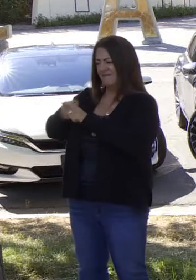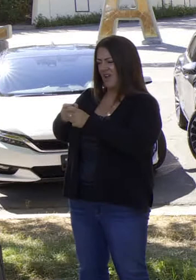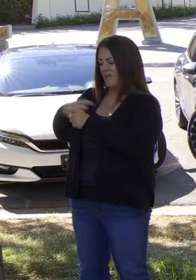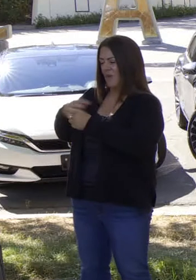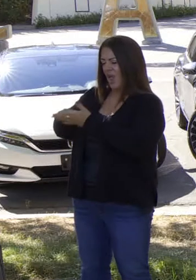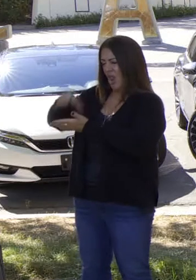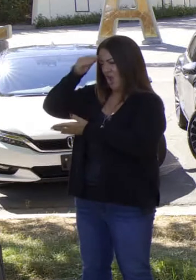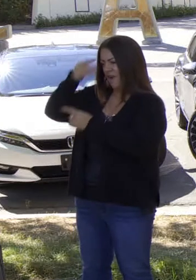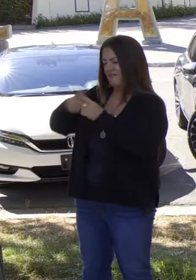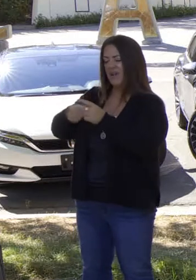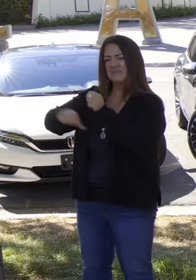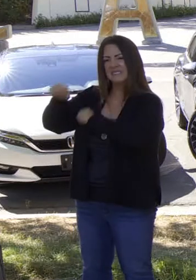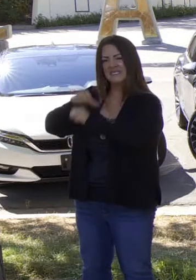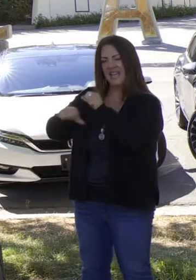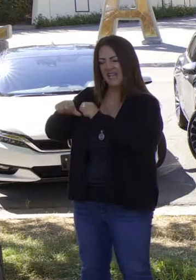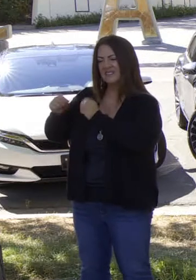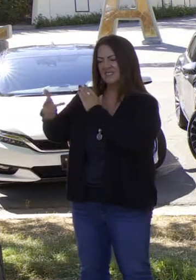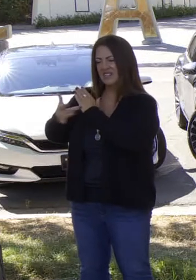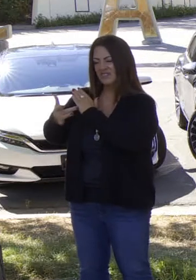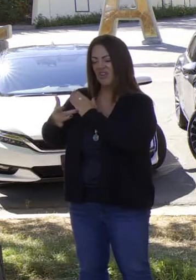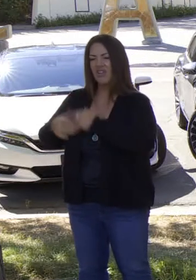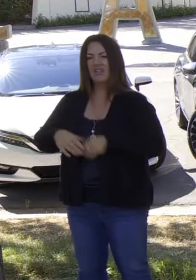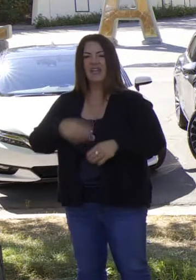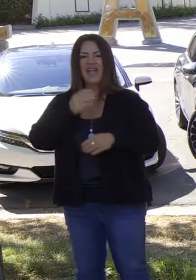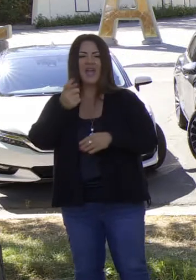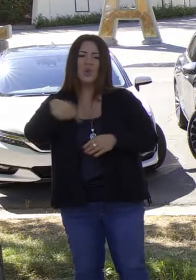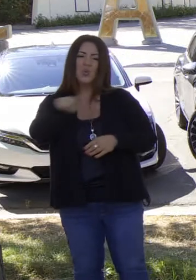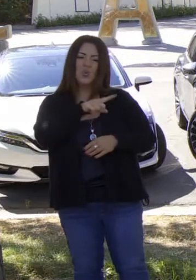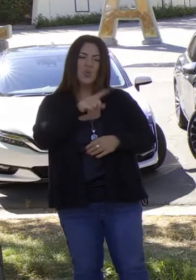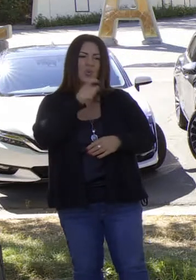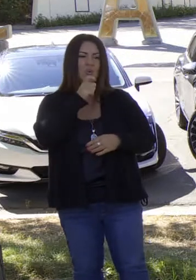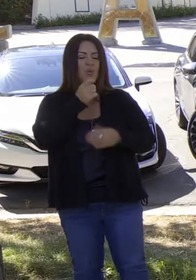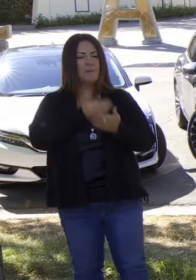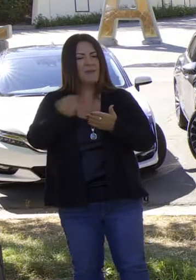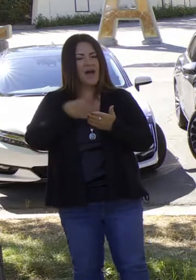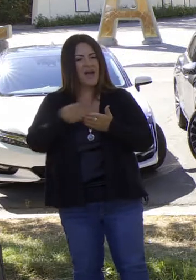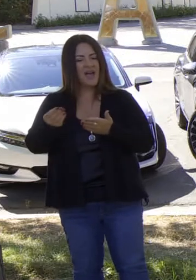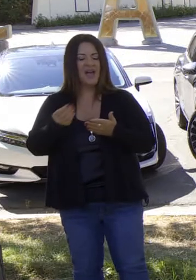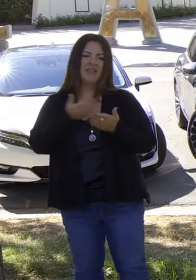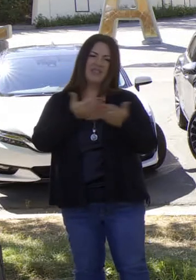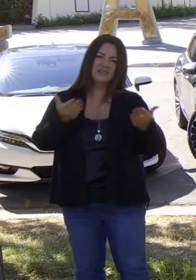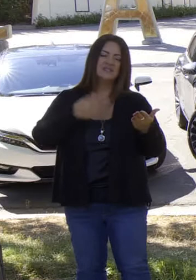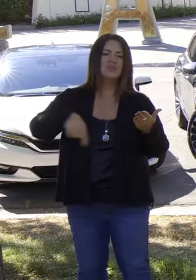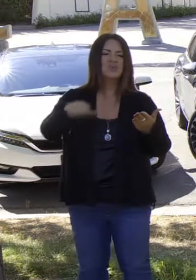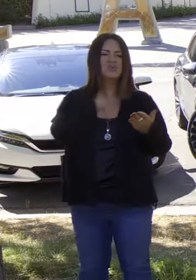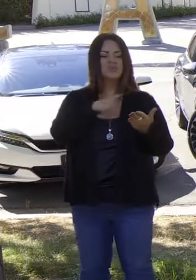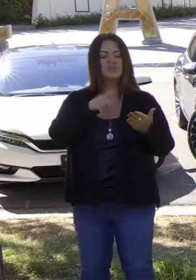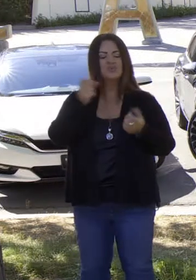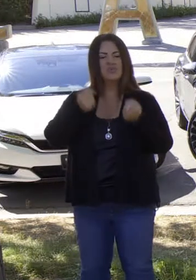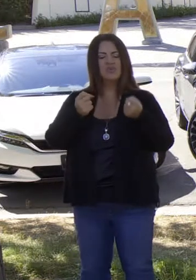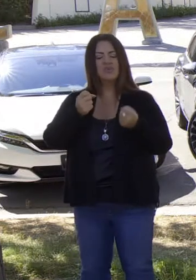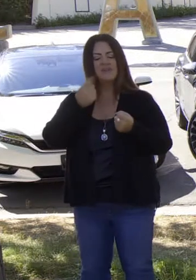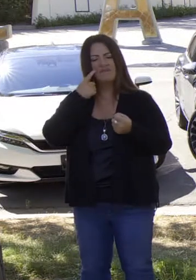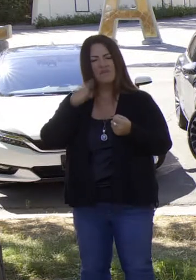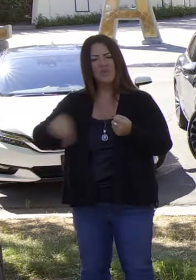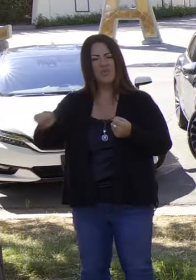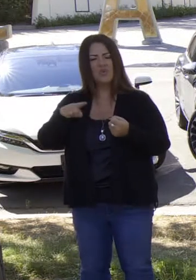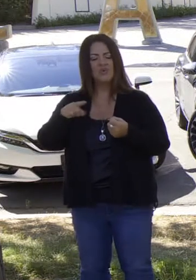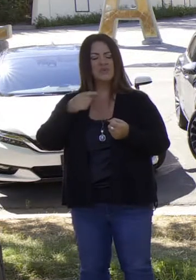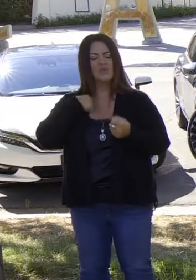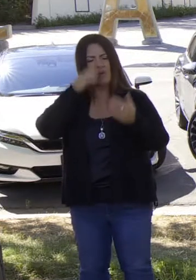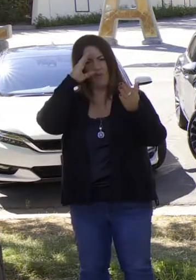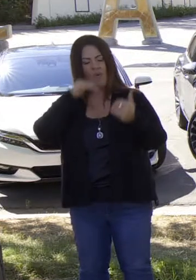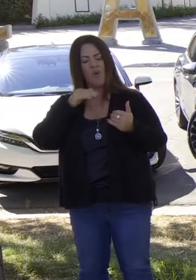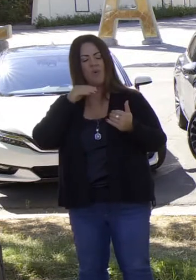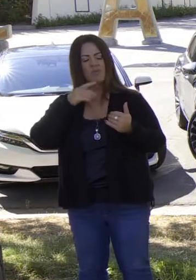y la ciencia en el sector privado y el consumidor también pueda aceptar esto. Eso es lo que estamos